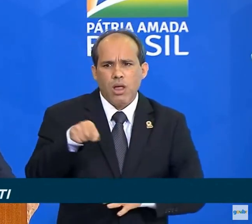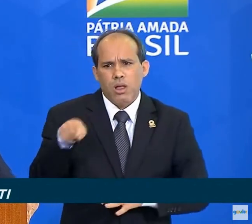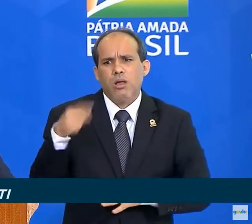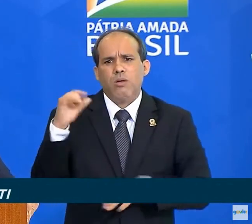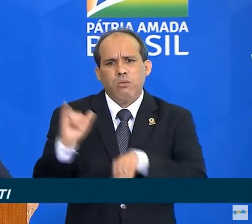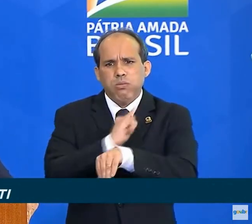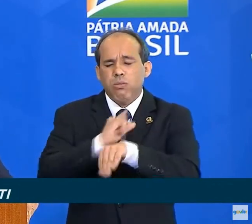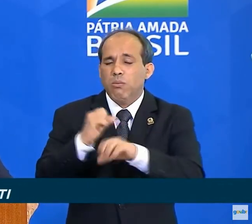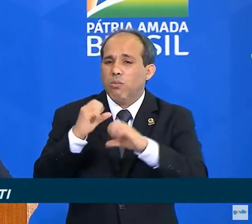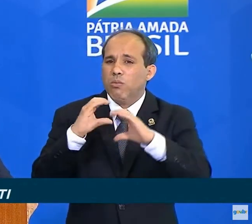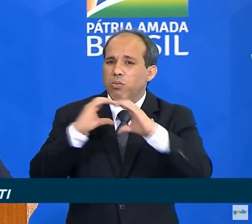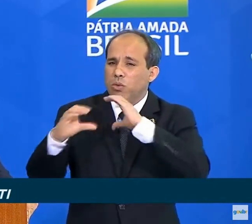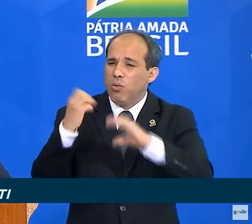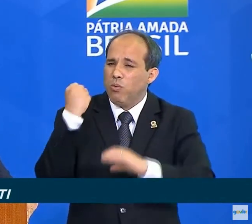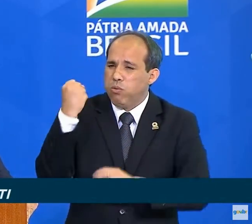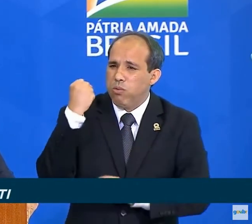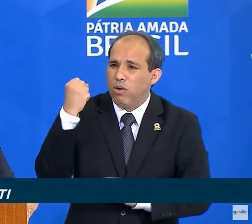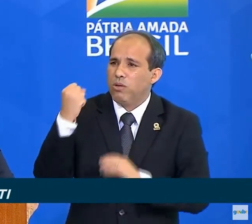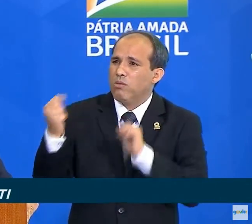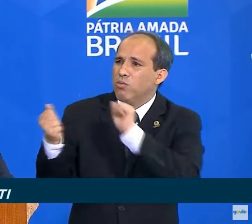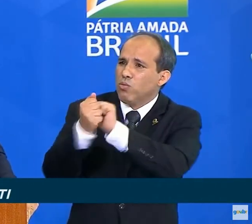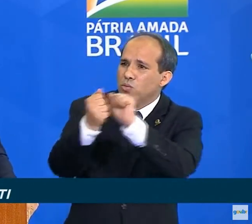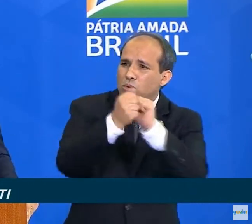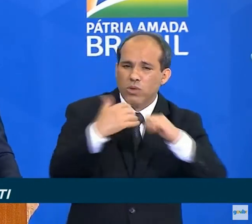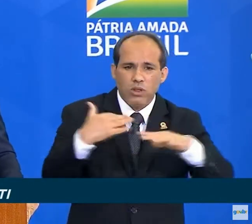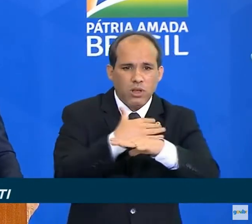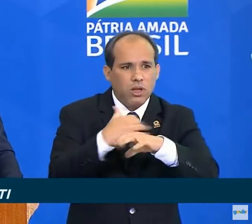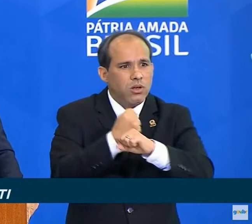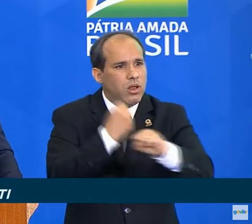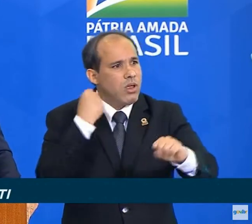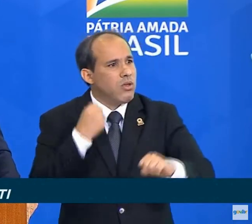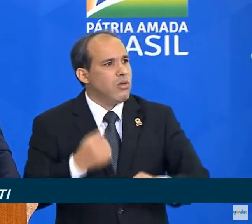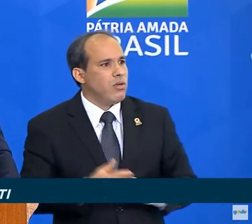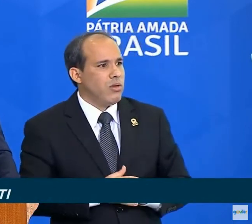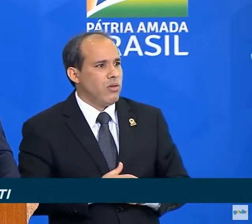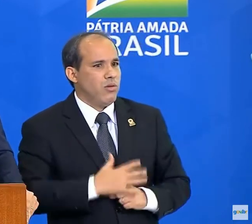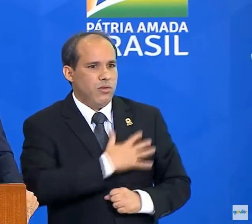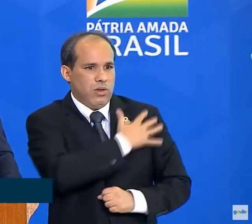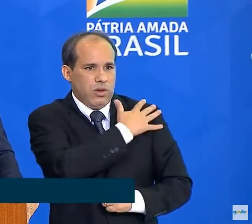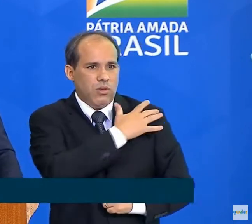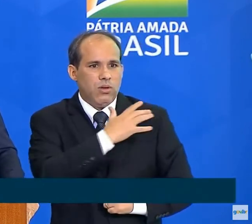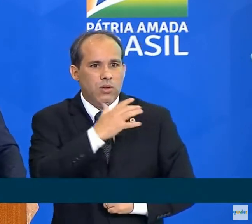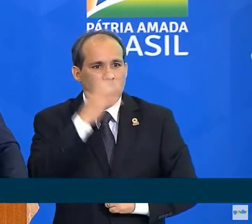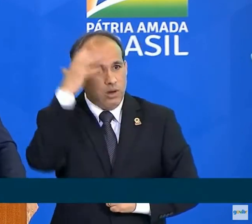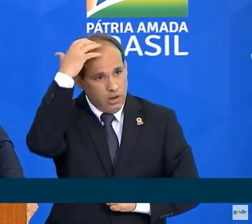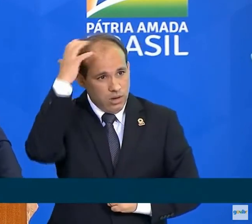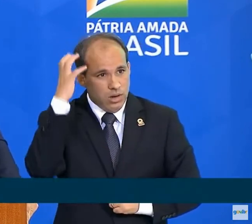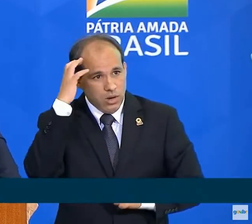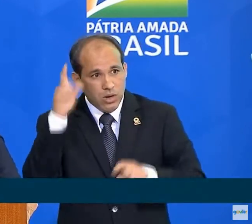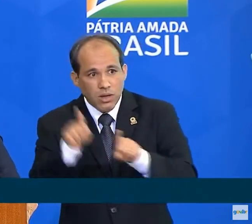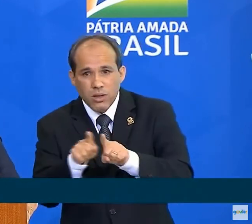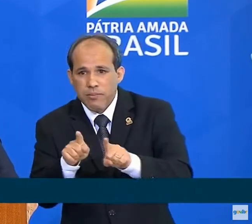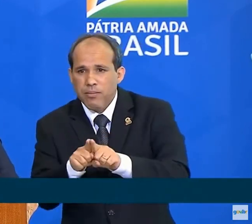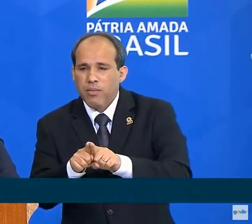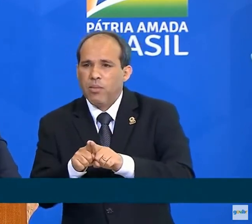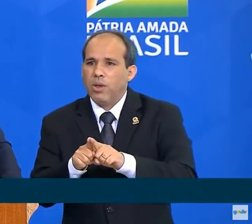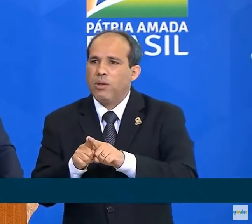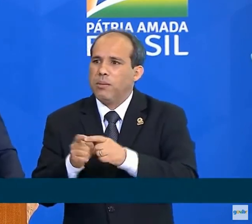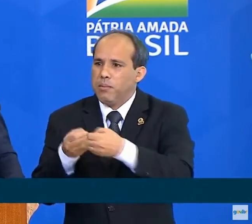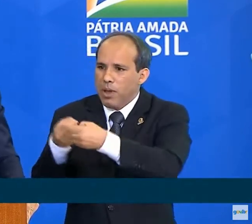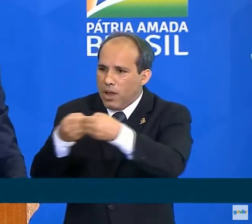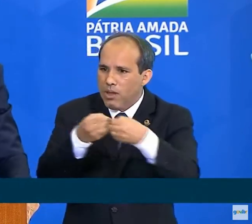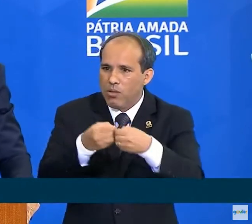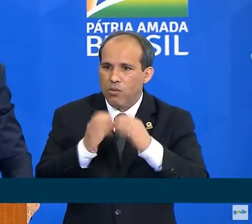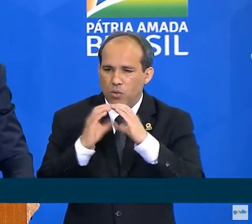aliado nas grandes cidades, General Girão, e amigo próximo das comunidades